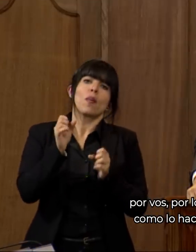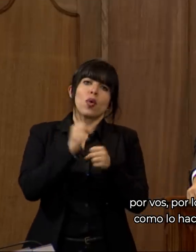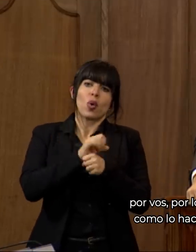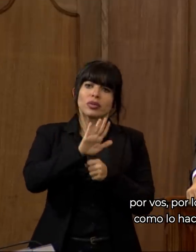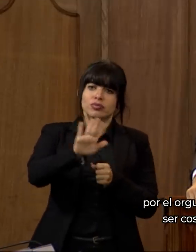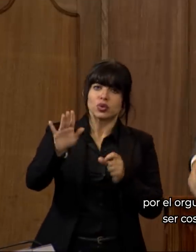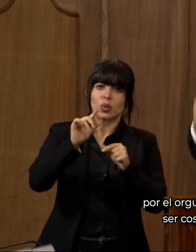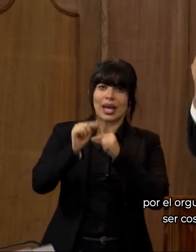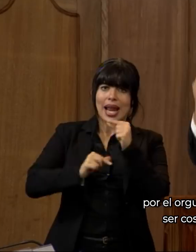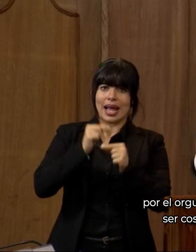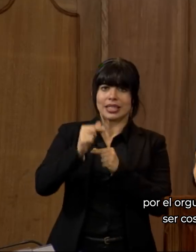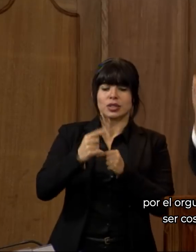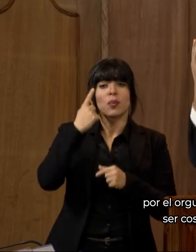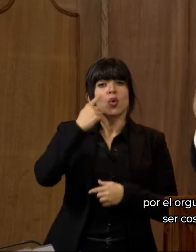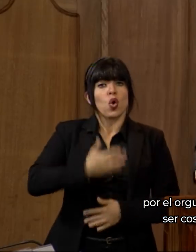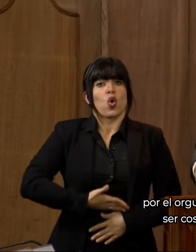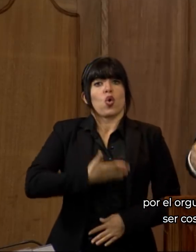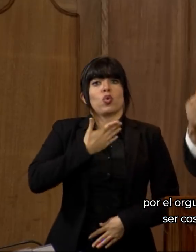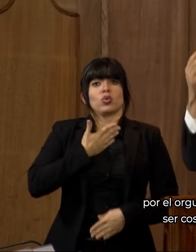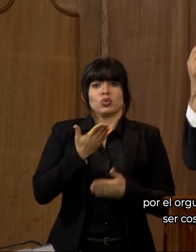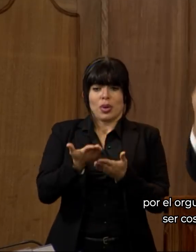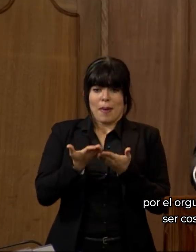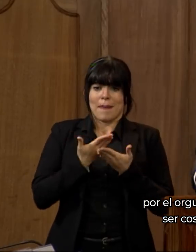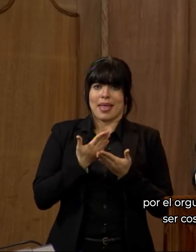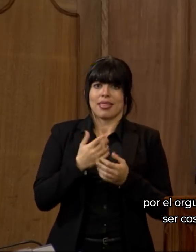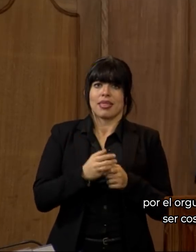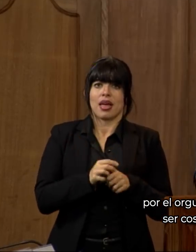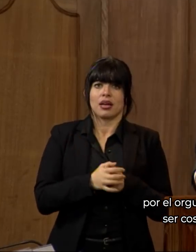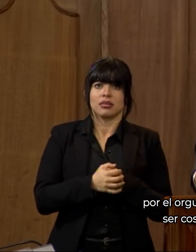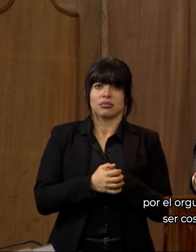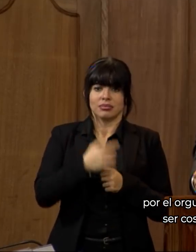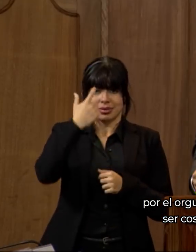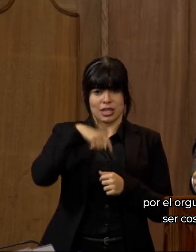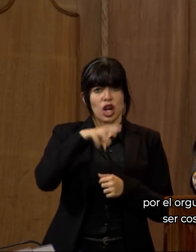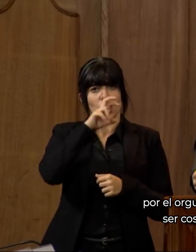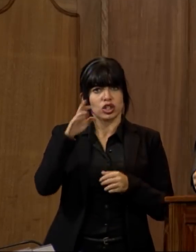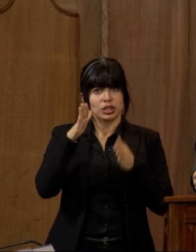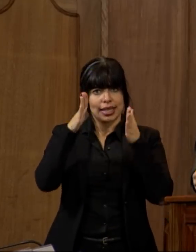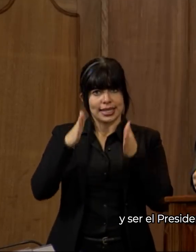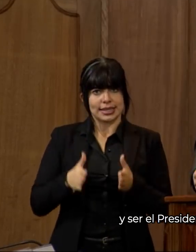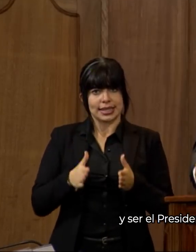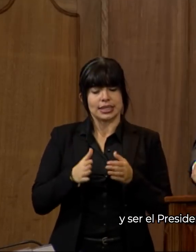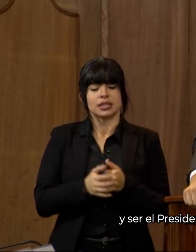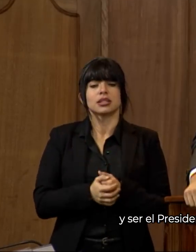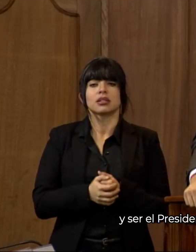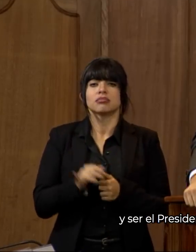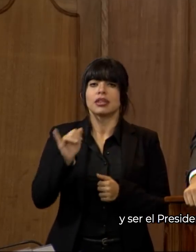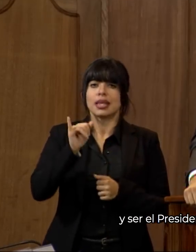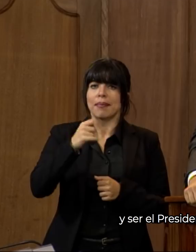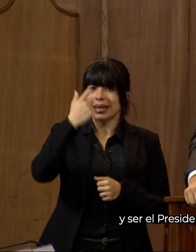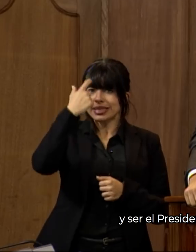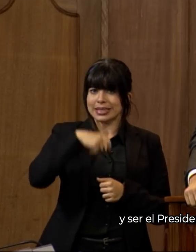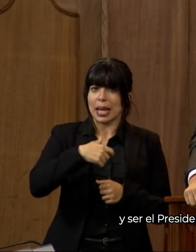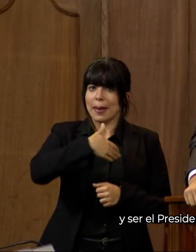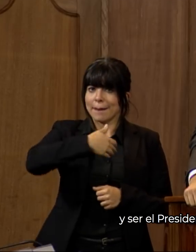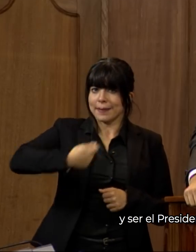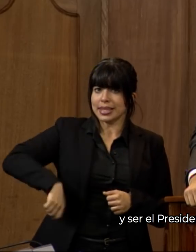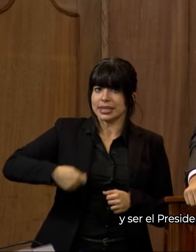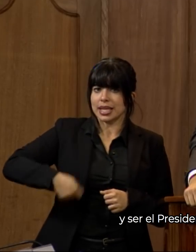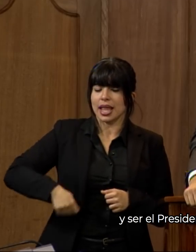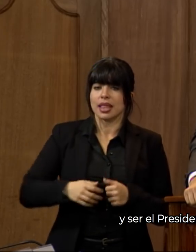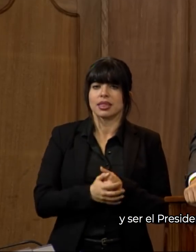generación, por el orgullo que me da ser costarricense y ser el presidente